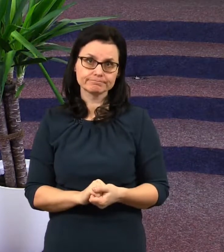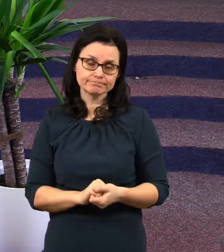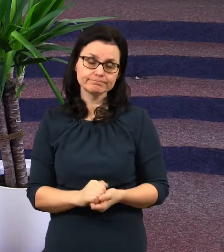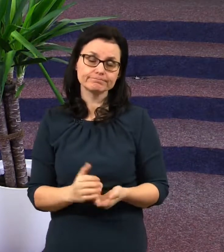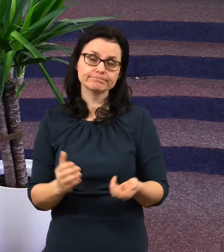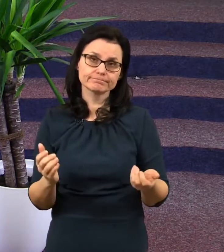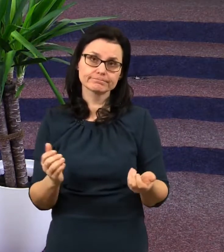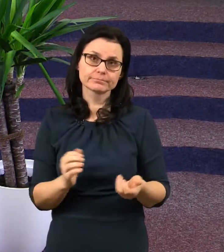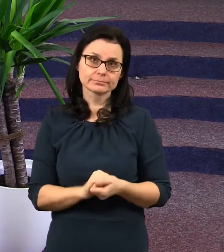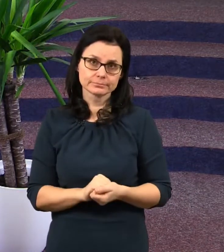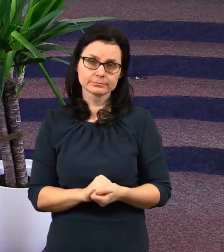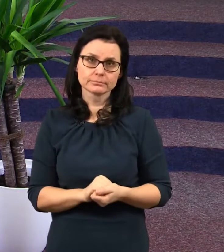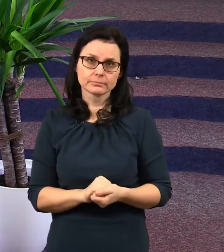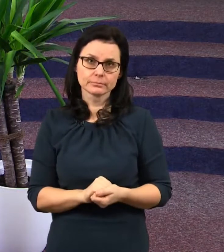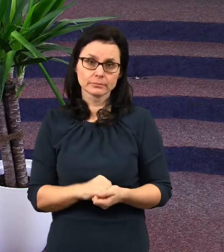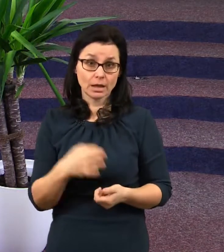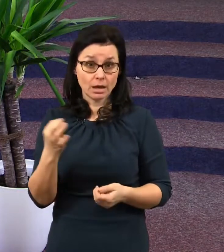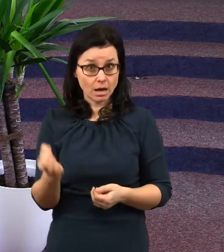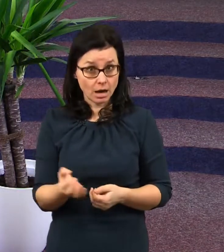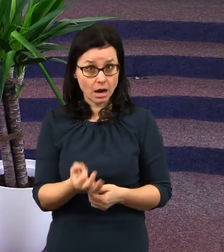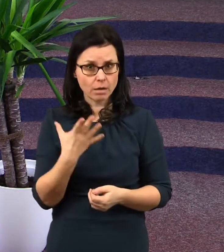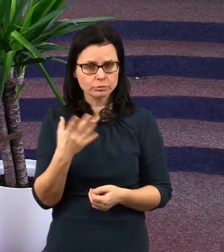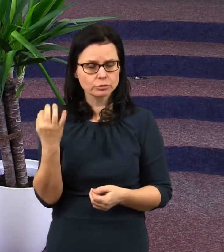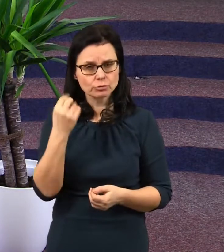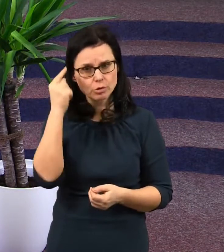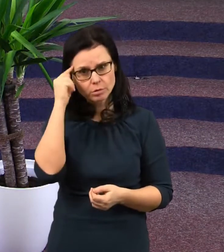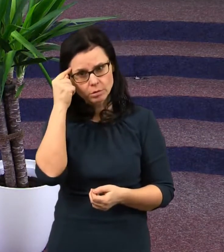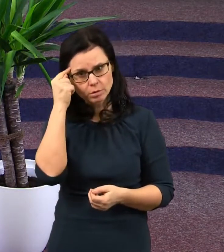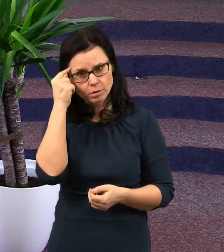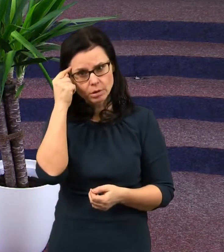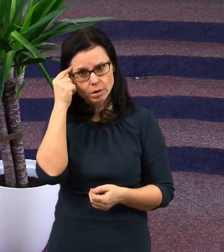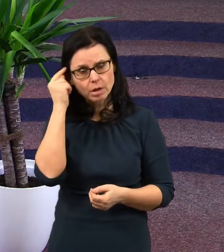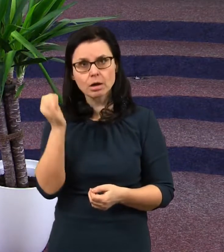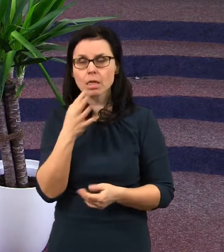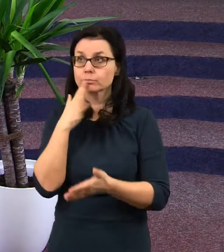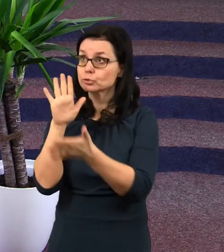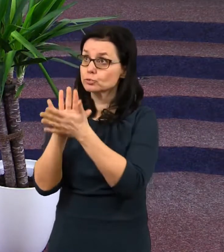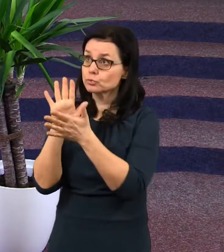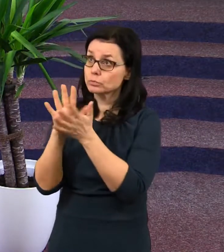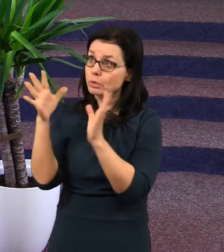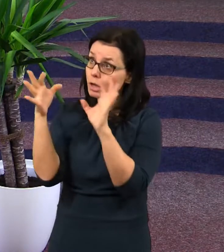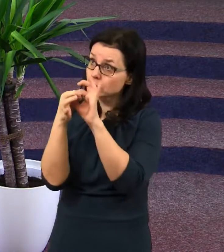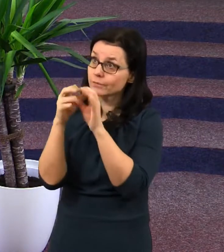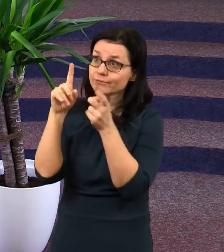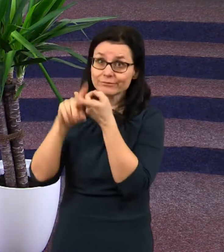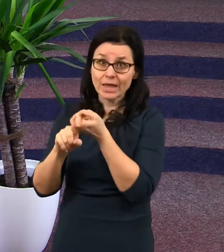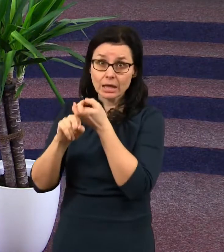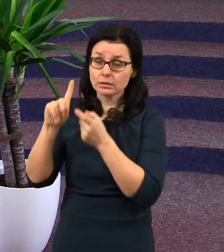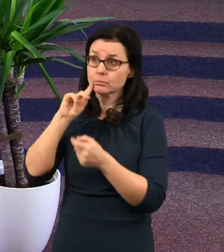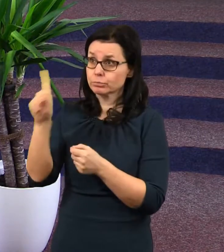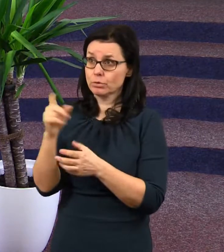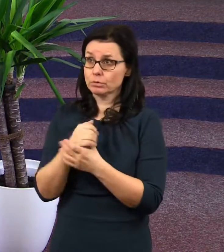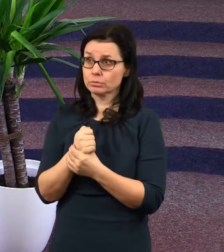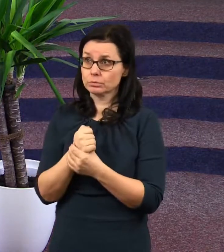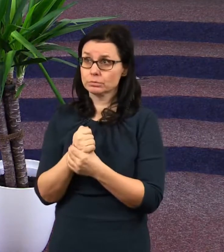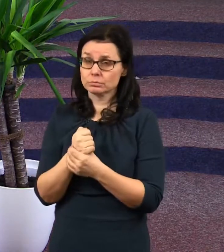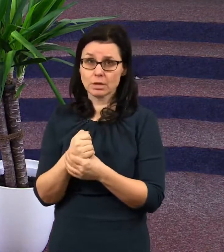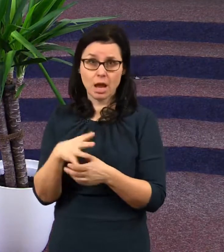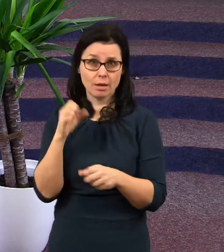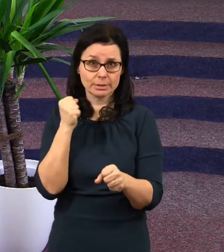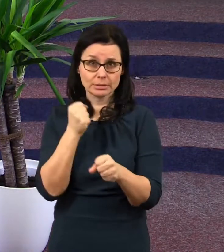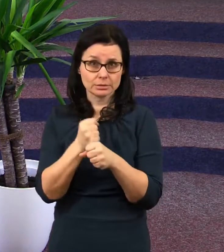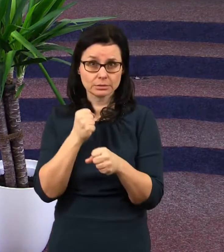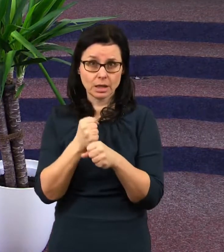Jestli nebylo lepší, aby od pána Boha neodstupoval, aby se neměl stavit